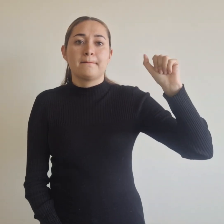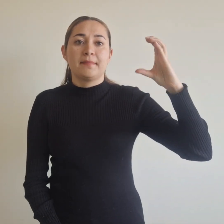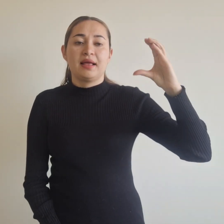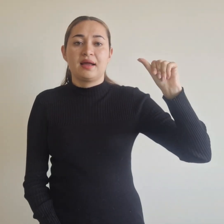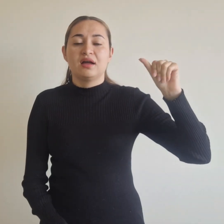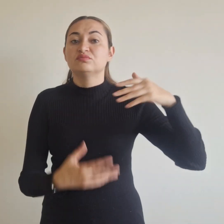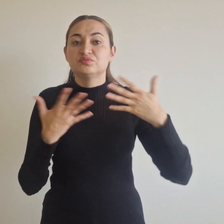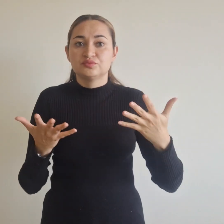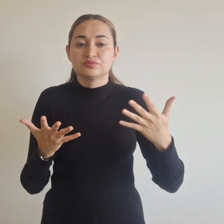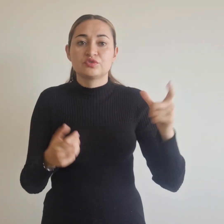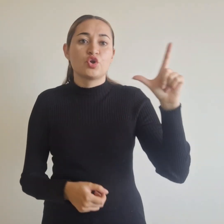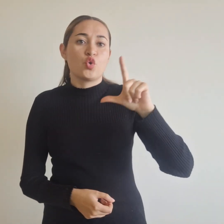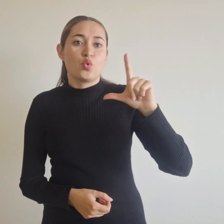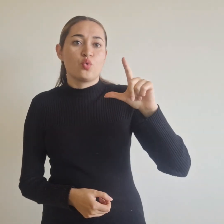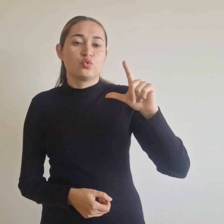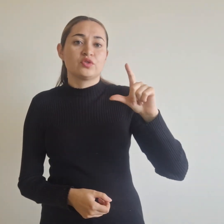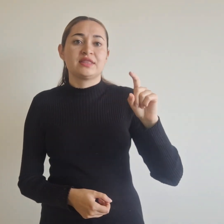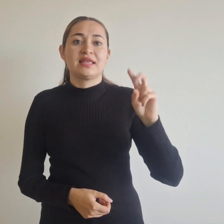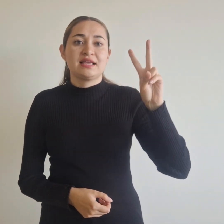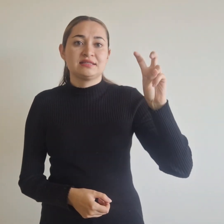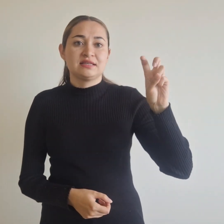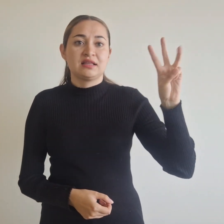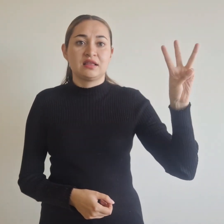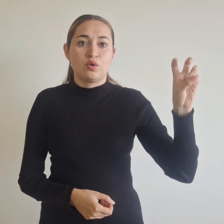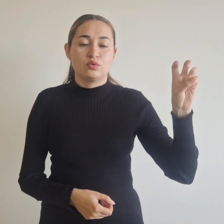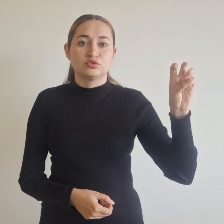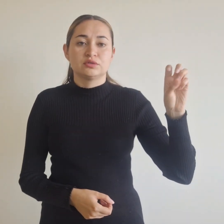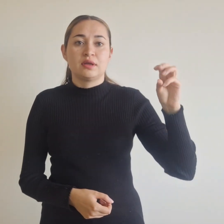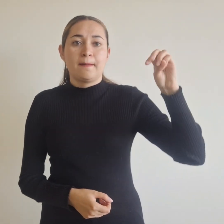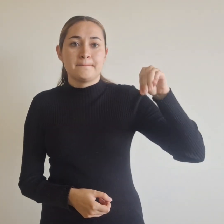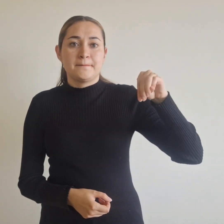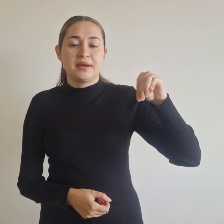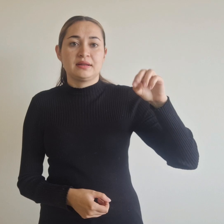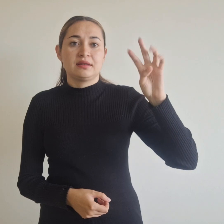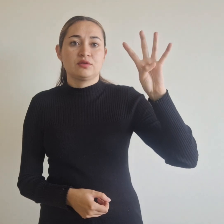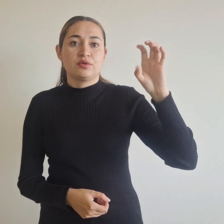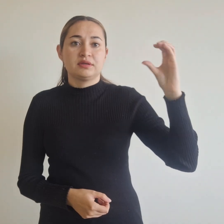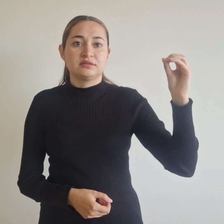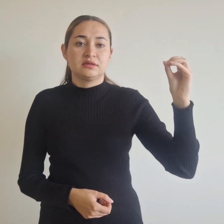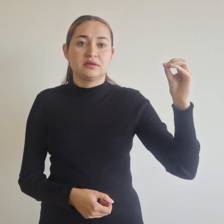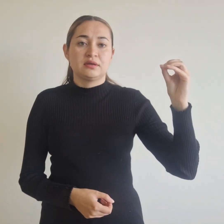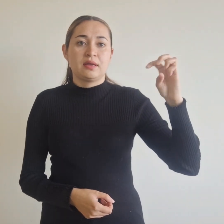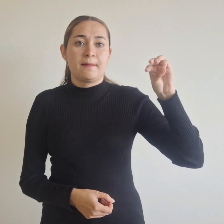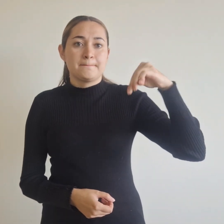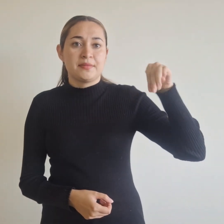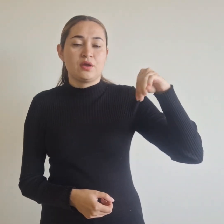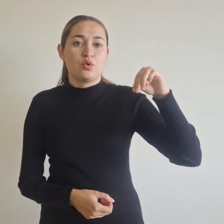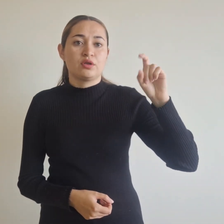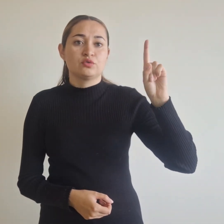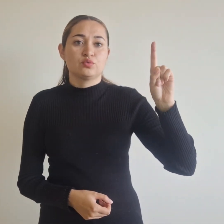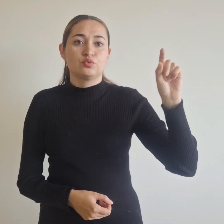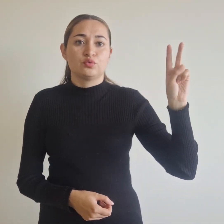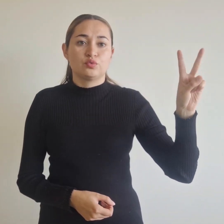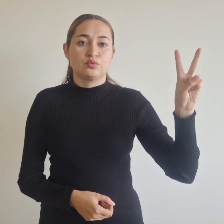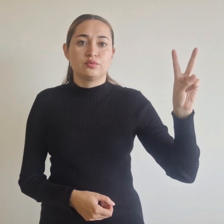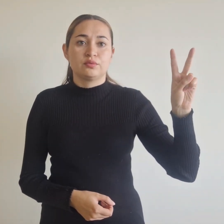son lunes 7 y 8, martes 9 y 0, miércoles 1 y 2, jueves 3 y 4,